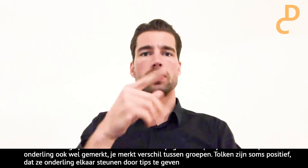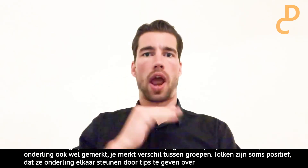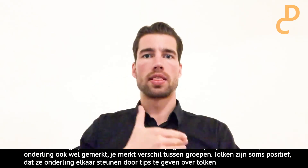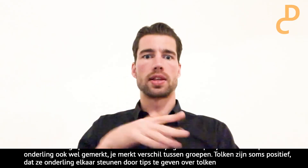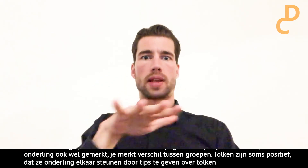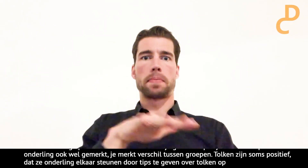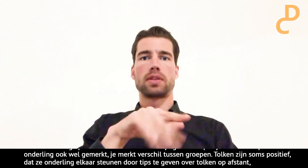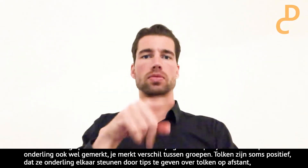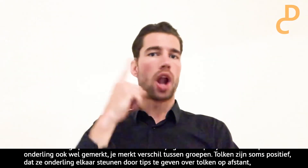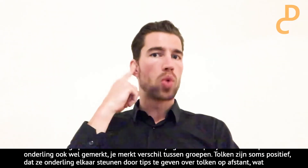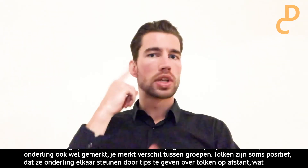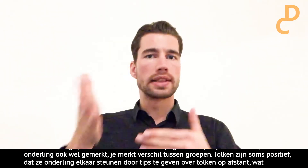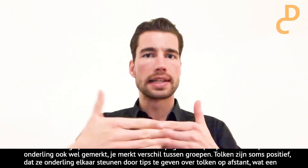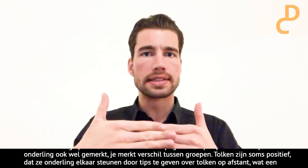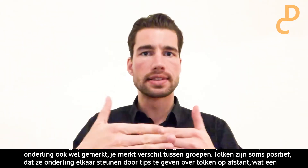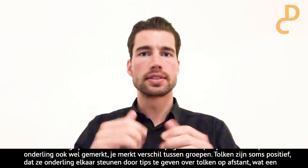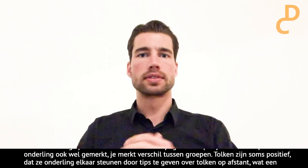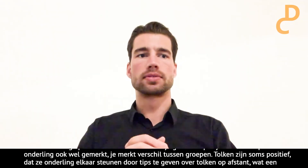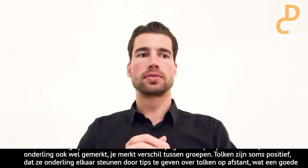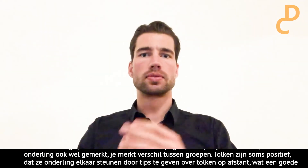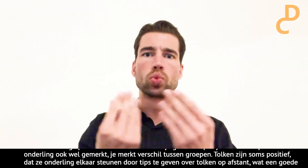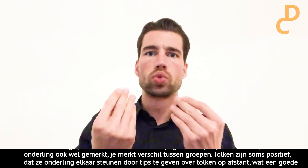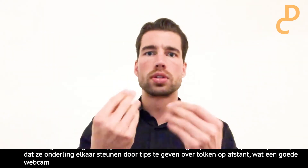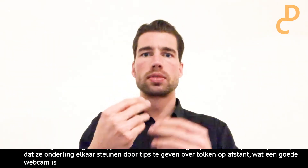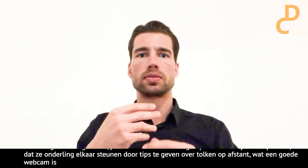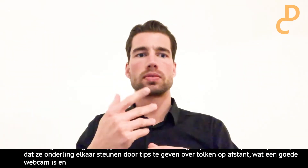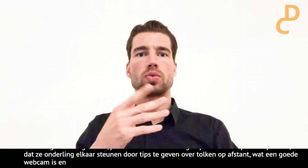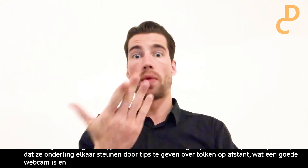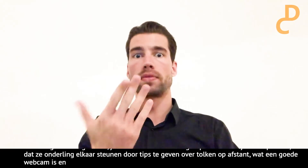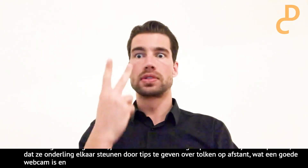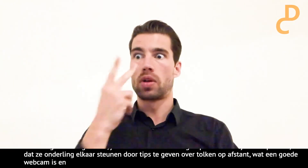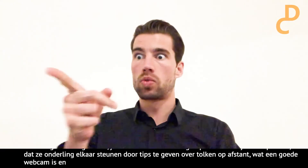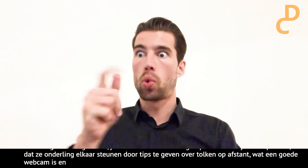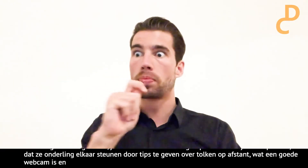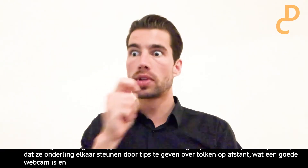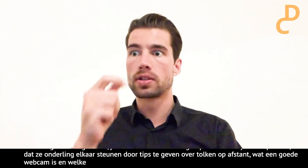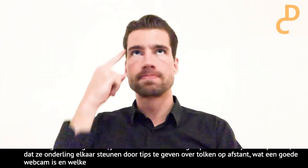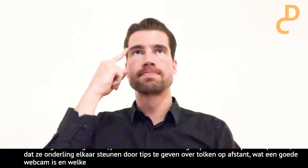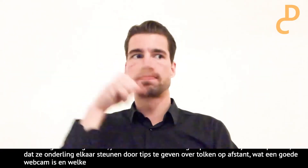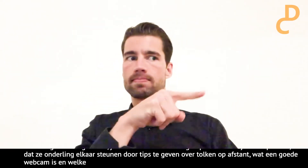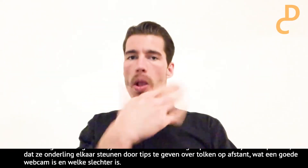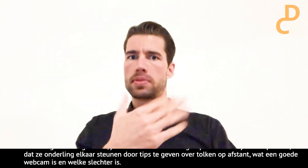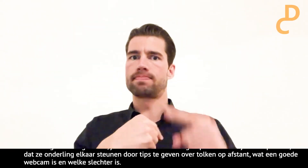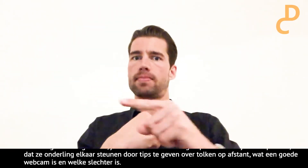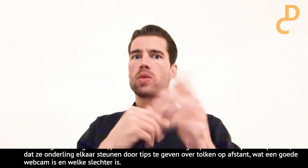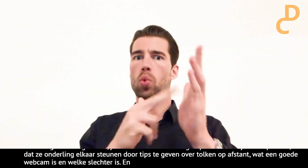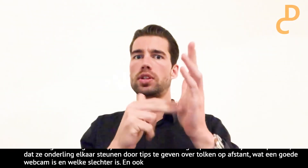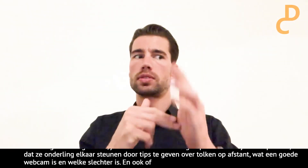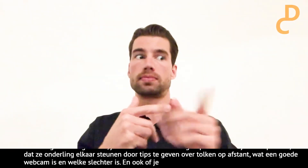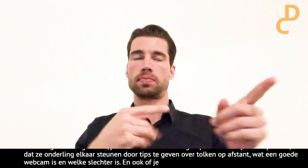slechter is. En ook of je moet kijken op bepaalde opdrachten. Dat je denkt, oh ik kan niet,